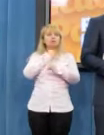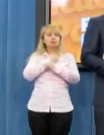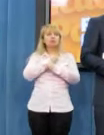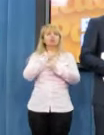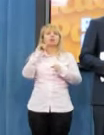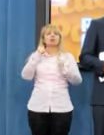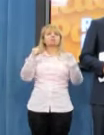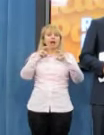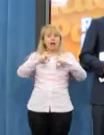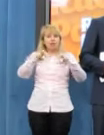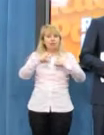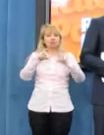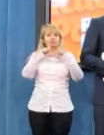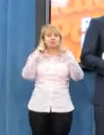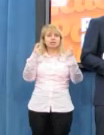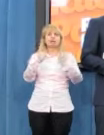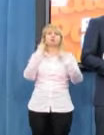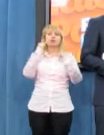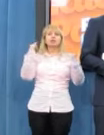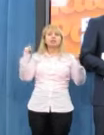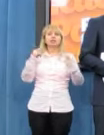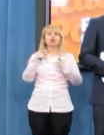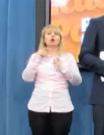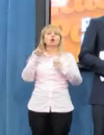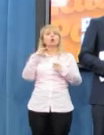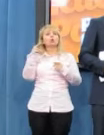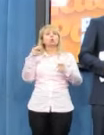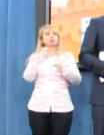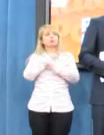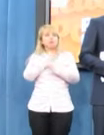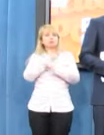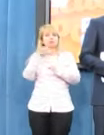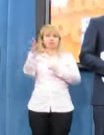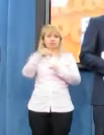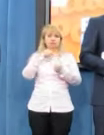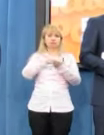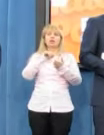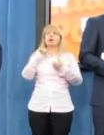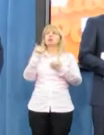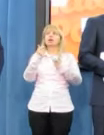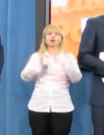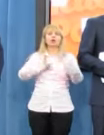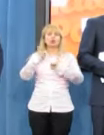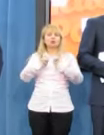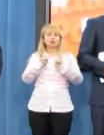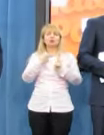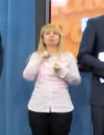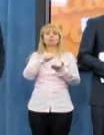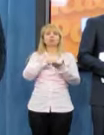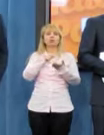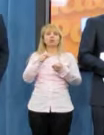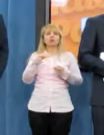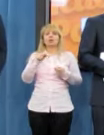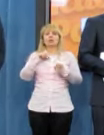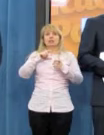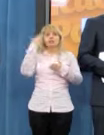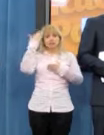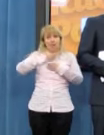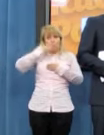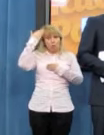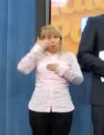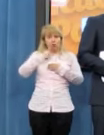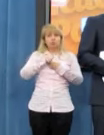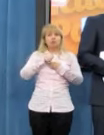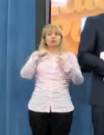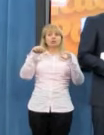Biura Analiz Sejmowych Sejmu, którzy pracowali nad tym, jak zadłużnie czynić oczekiwaniom Platformy całą noc,